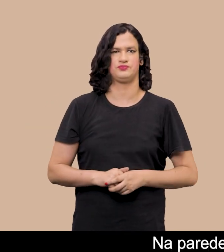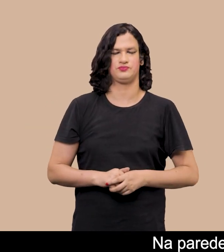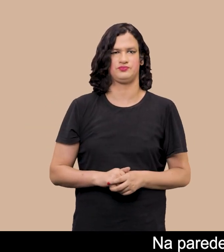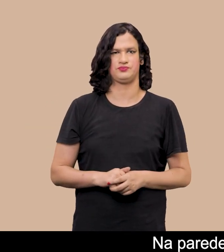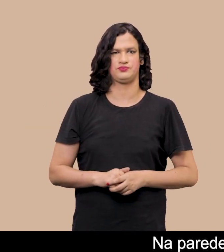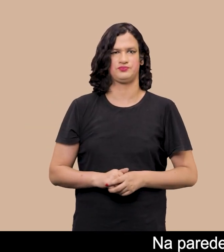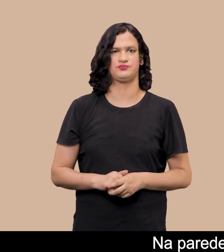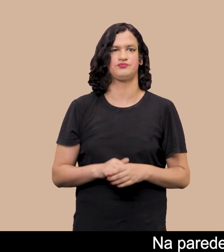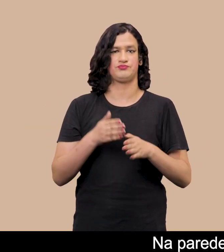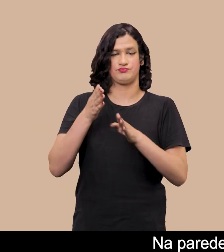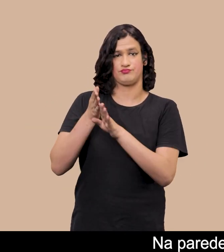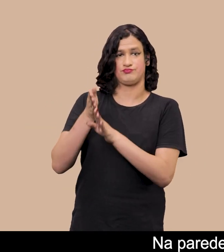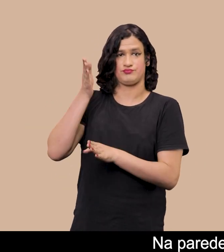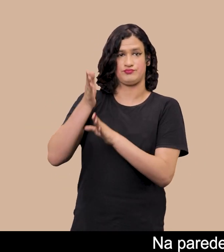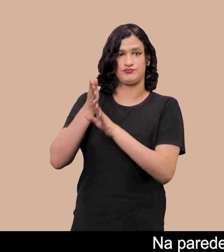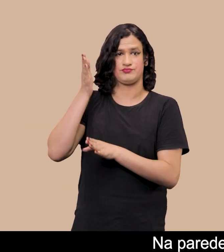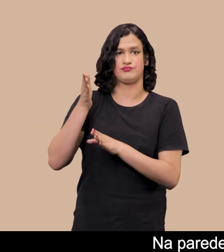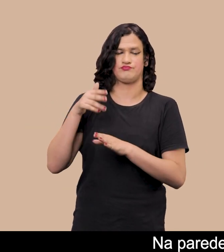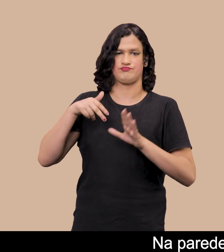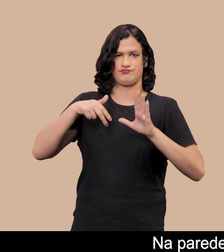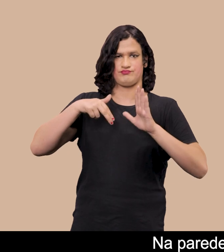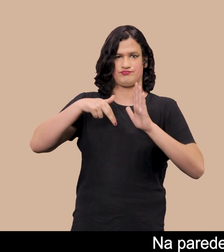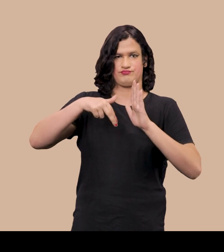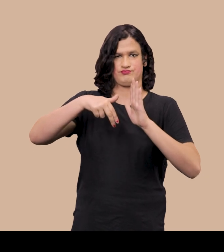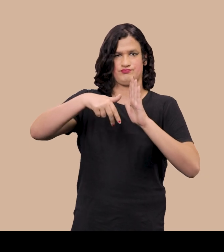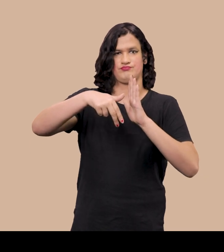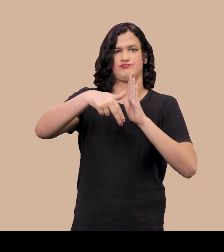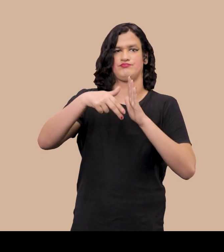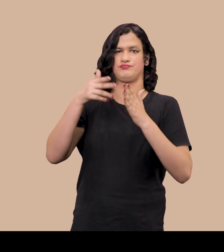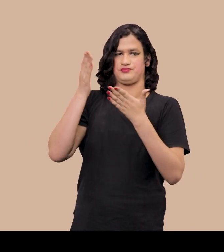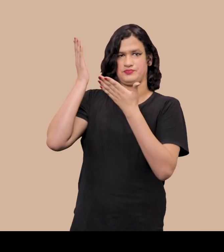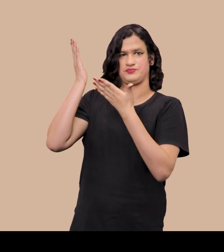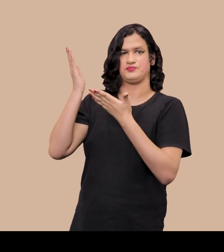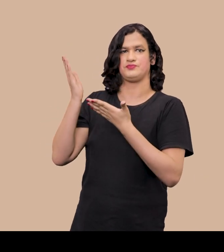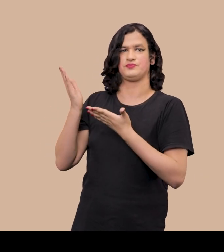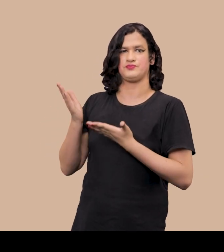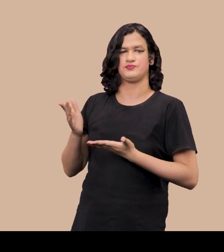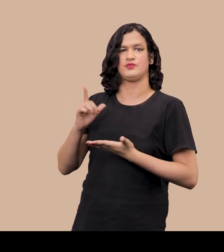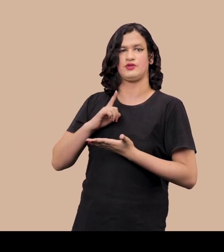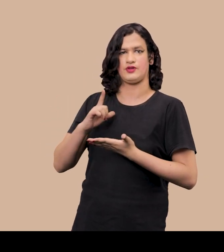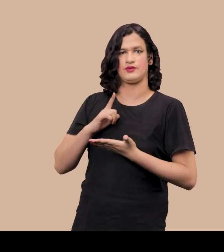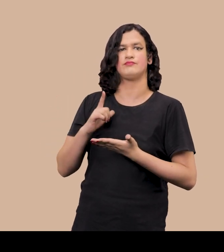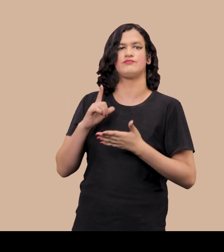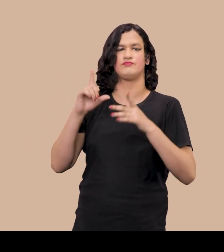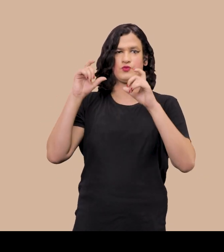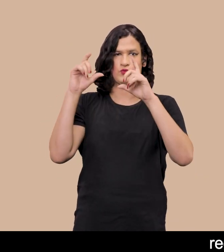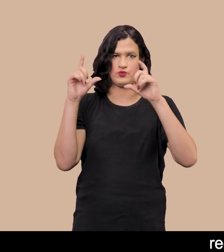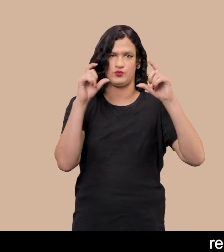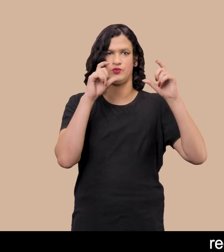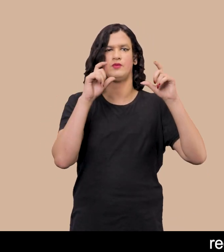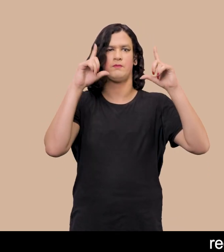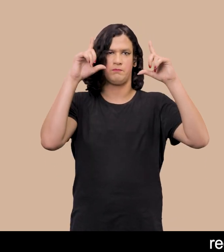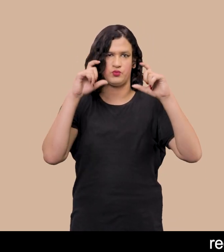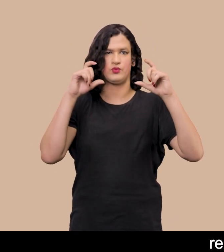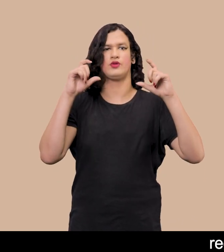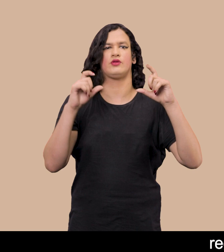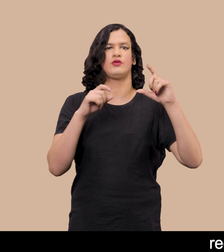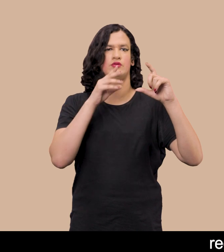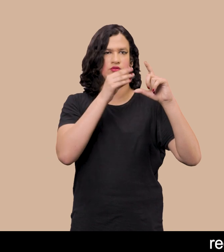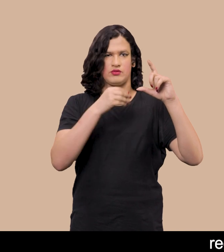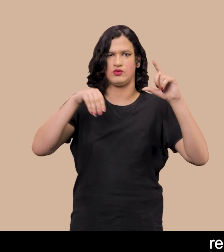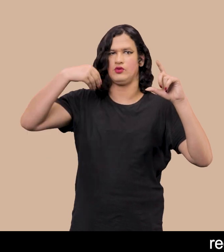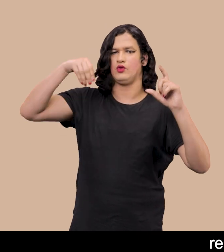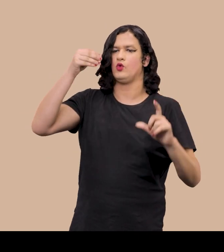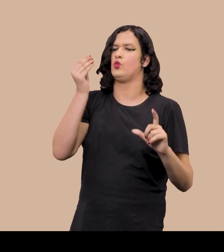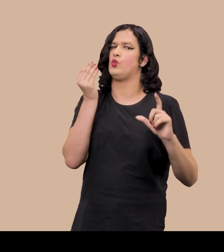Na parede à esquerda de quem entra na primeira sala da exposição Há um conjunto de fotografias Polaroid Registros do processo de